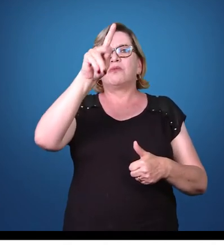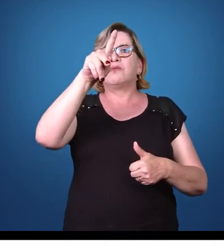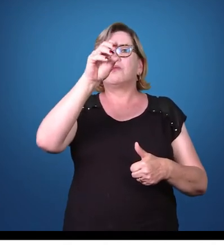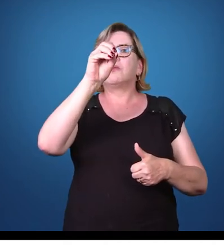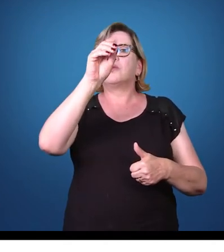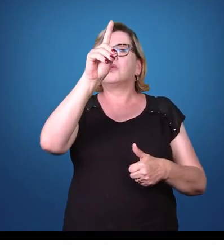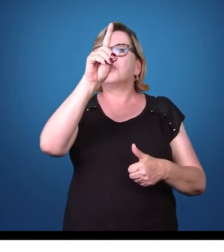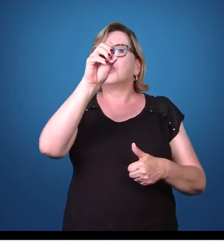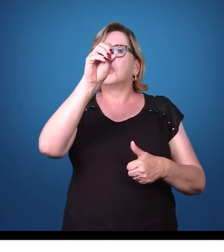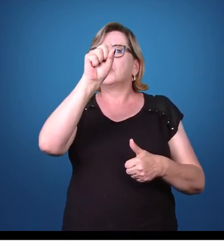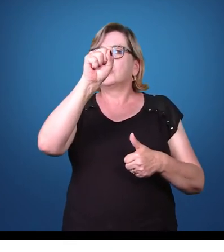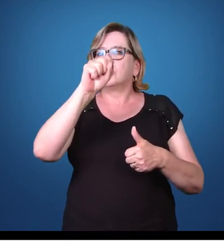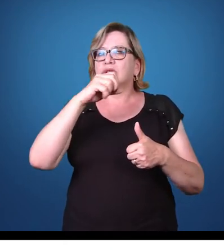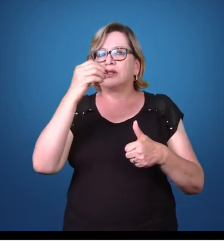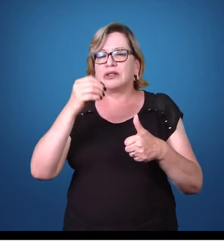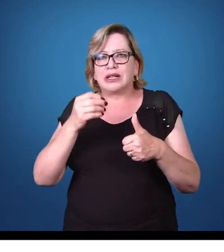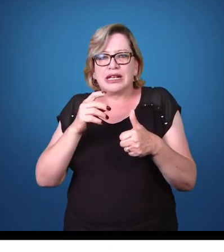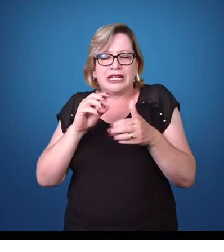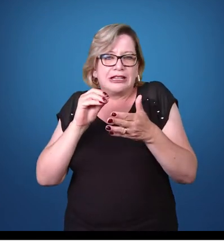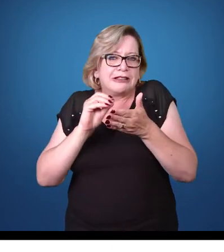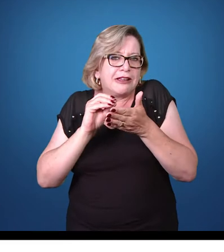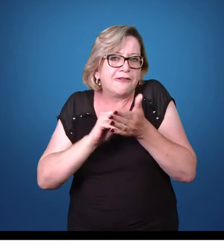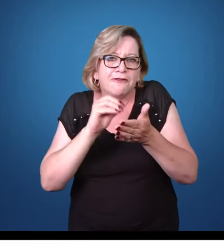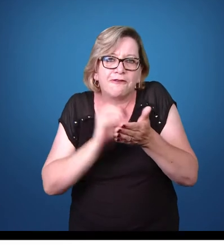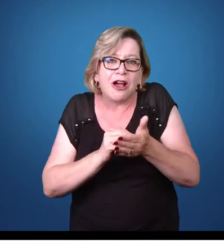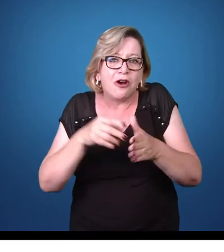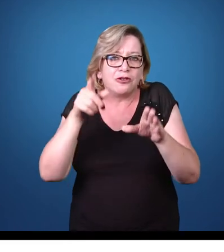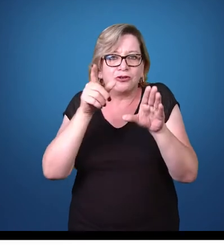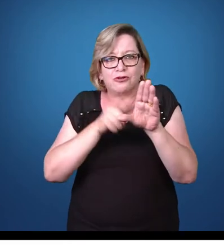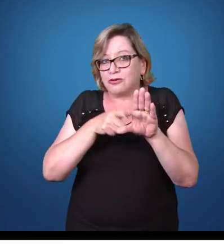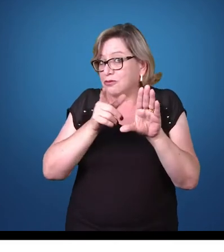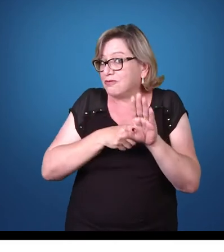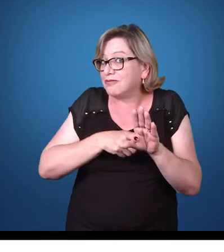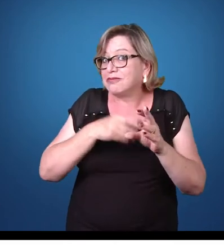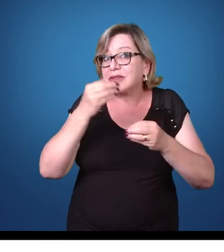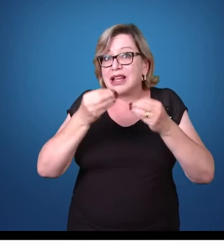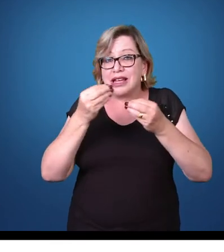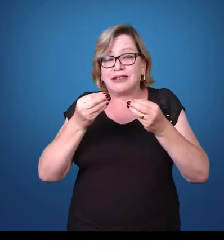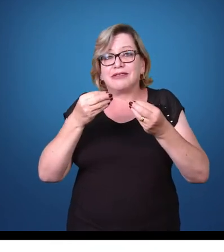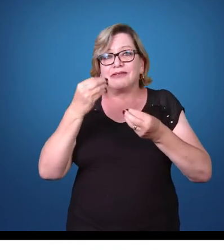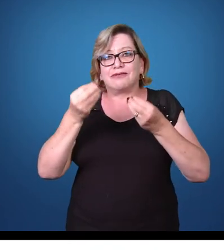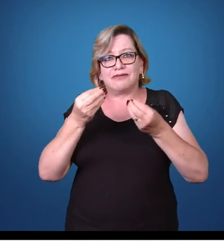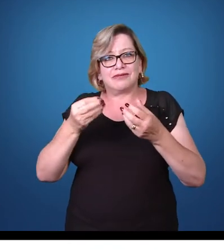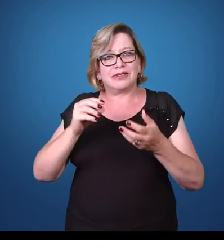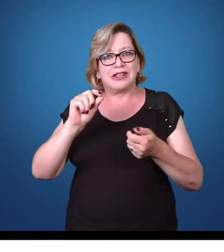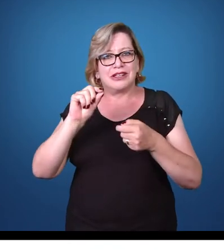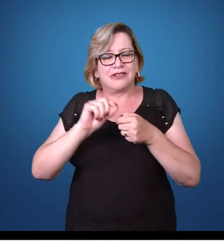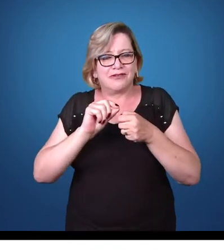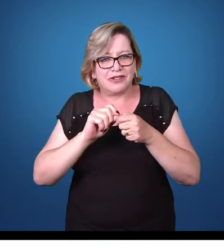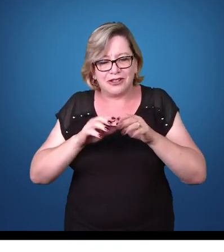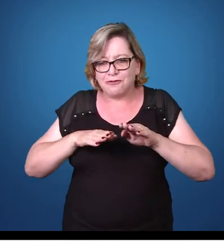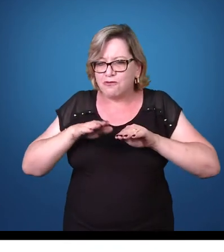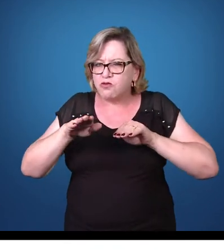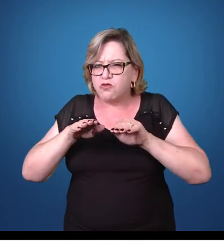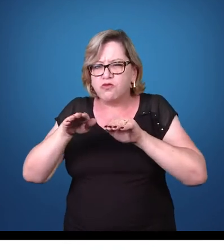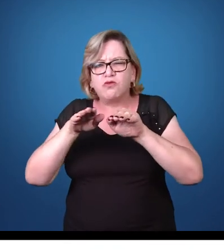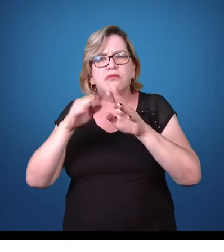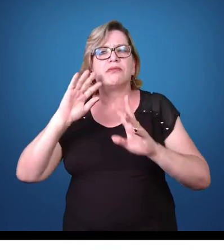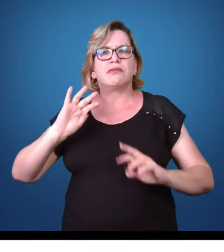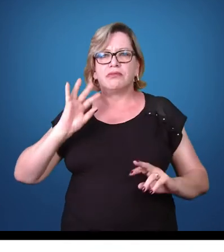que se locomovem através de pseudópodos, que são projeções da sua membrana plasmática e fazem com que eles se movimentem no meio.